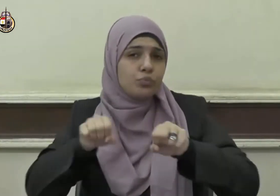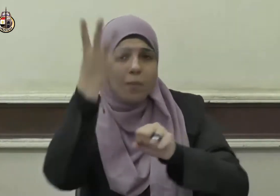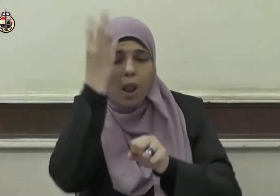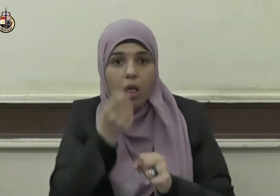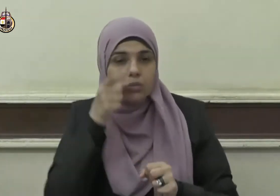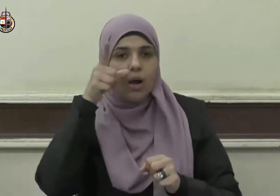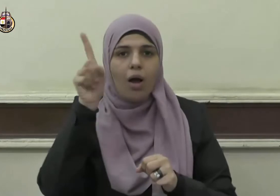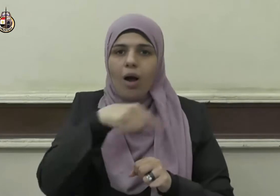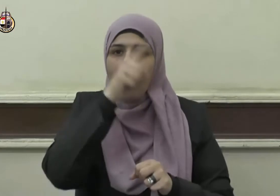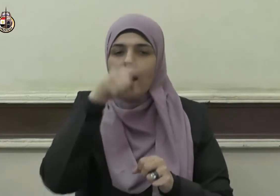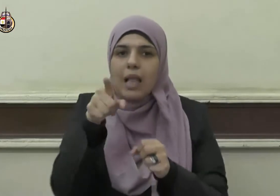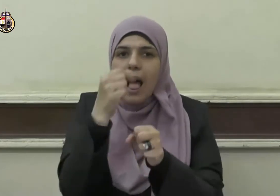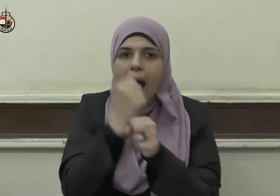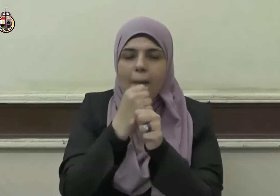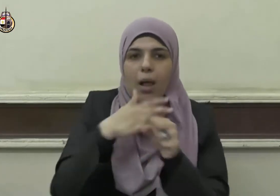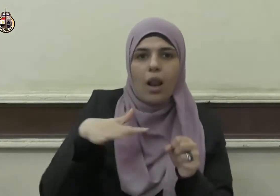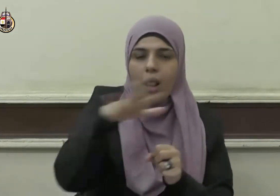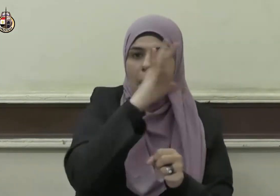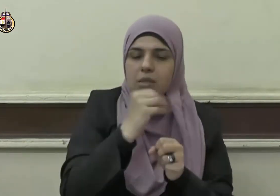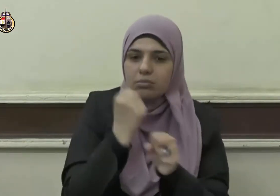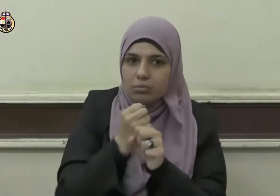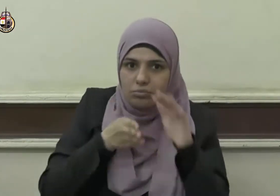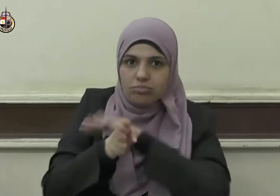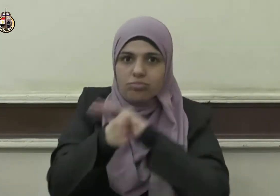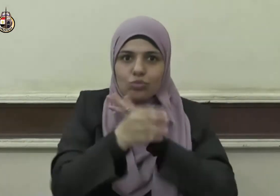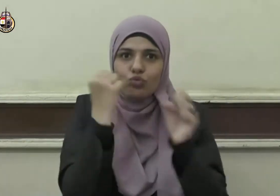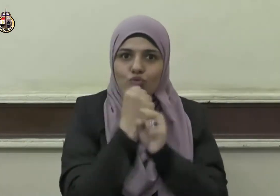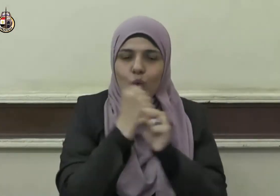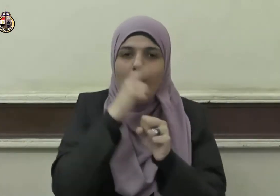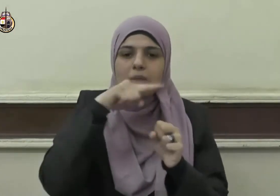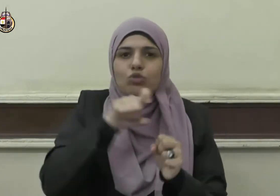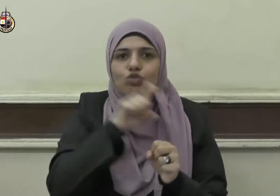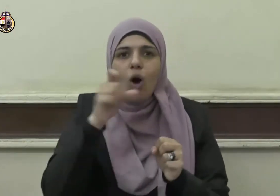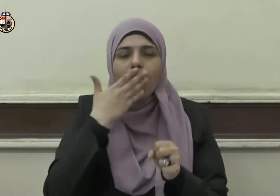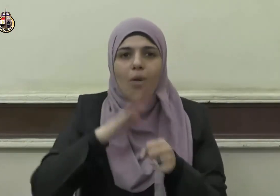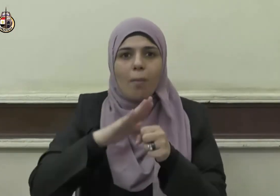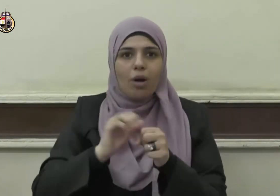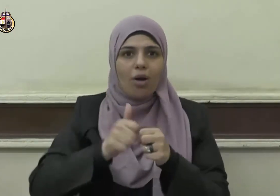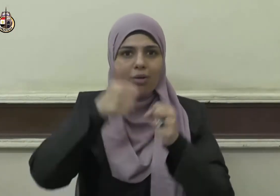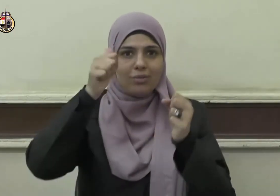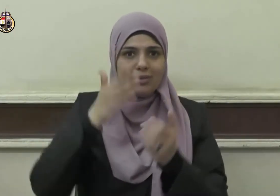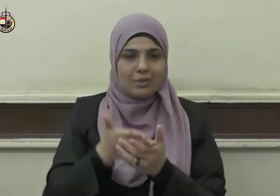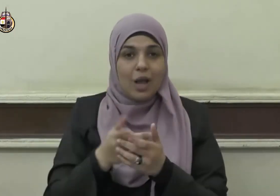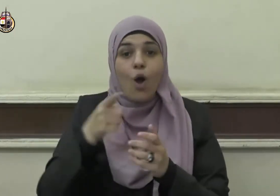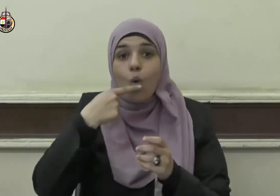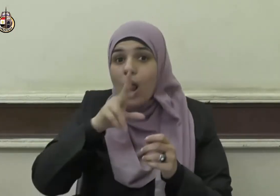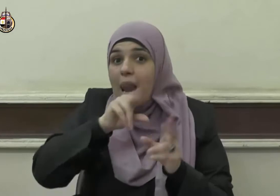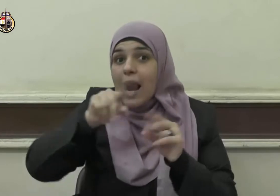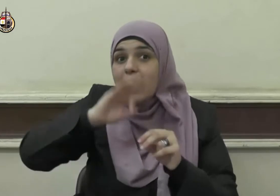تعطيل مصالح الناس في هذا الشهر الكريم وهذا كله